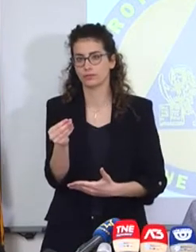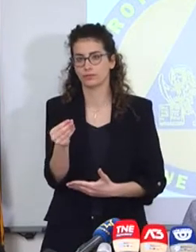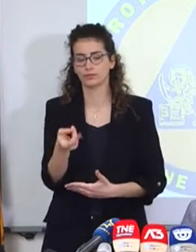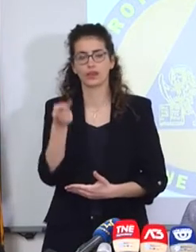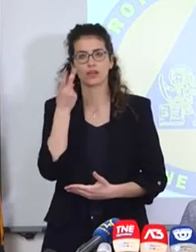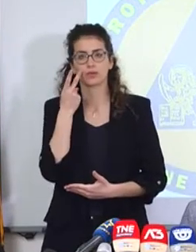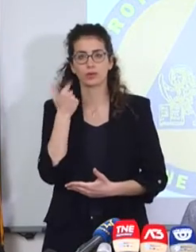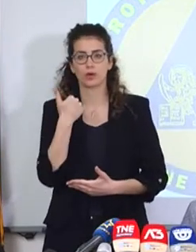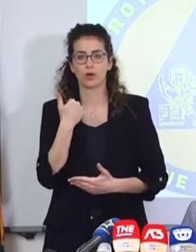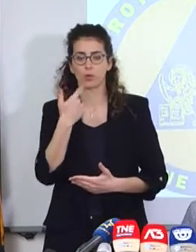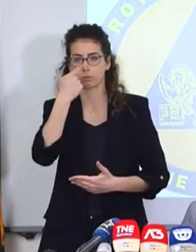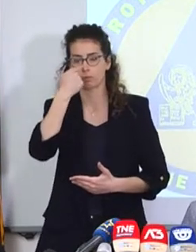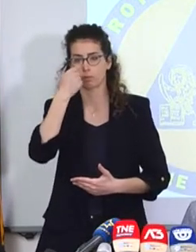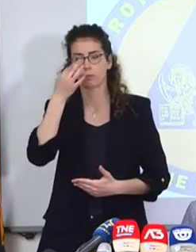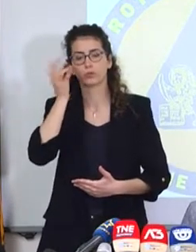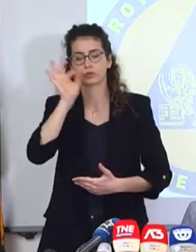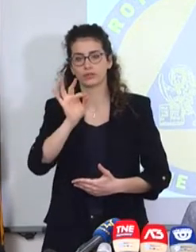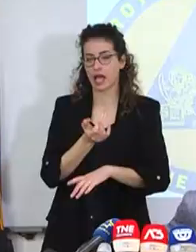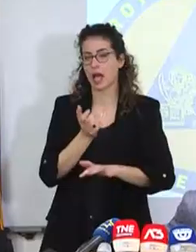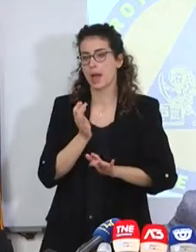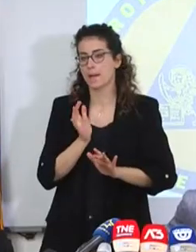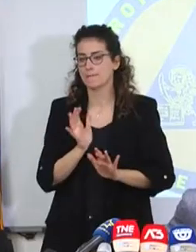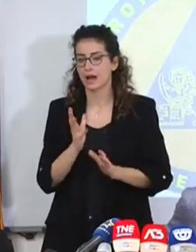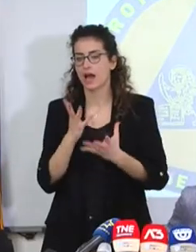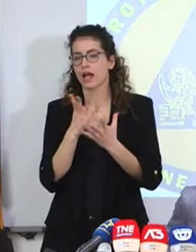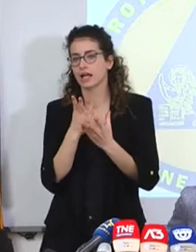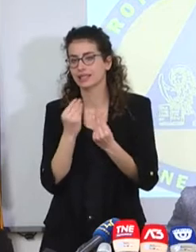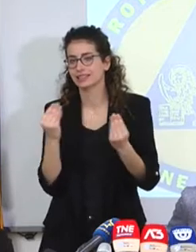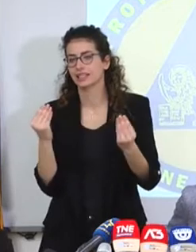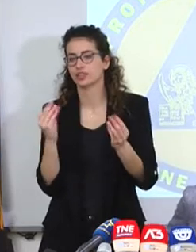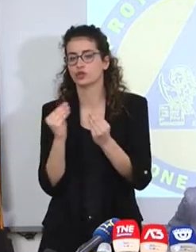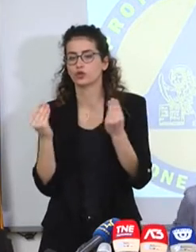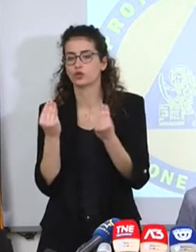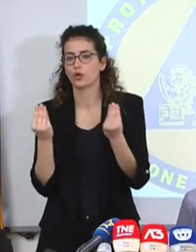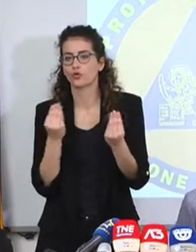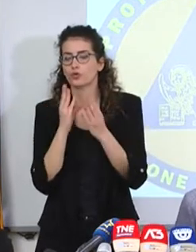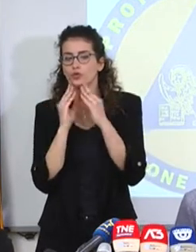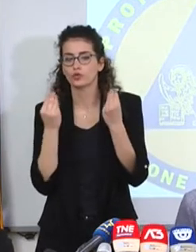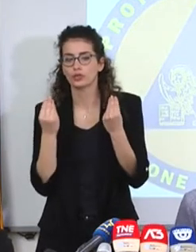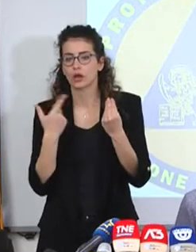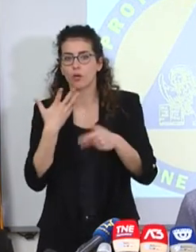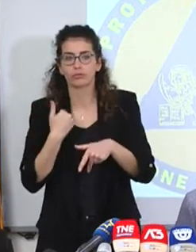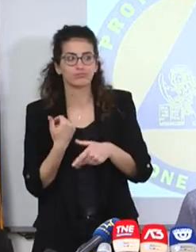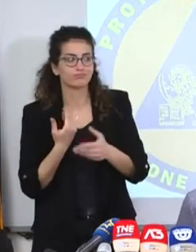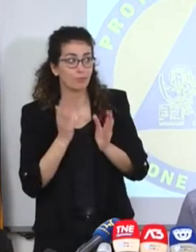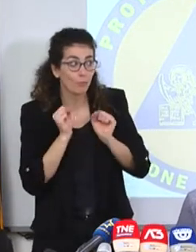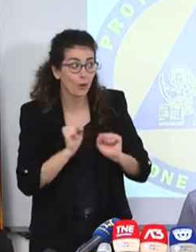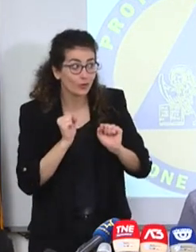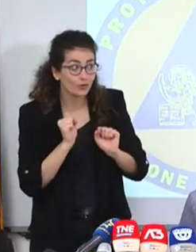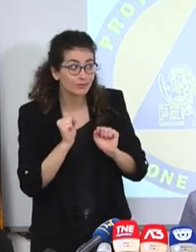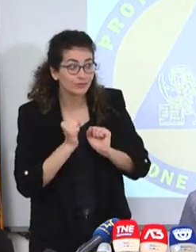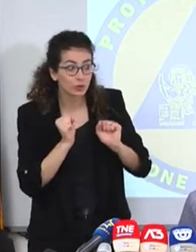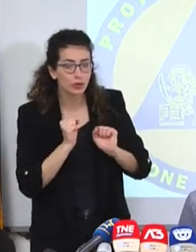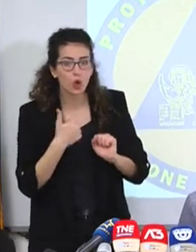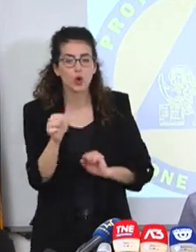profilo assicurativo possiamo coinvolgere questi cittadini. Molti ragazzi ci chiedono di poter partecipare, ma sembra bella sta roba, no? Non ci sono solo